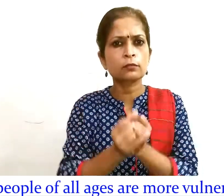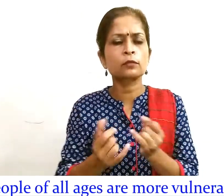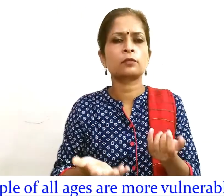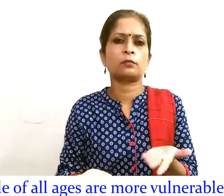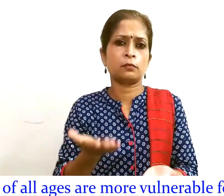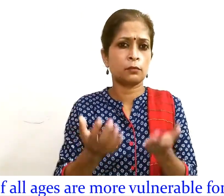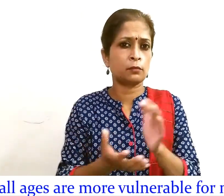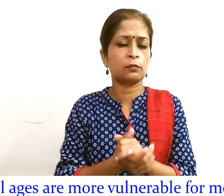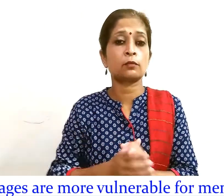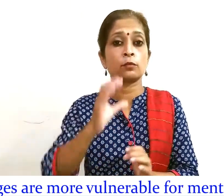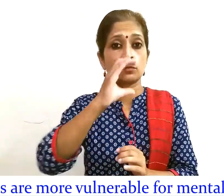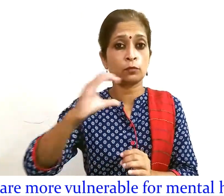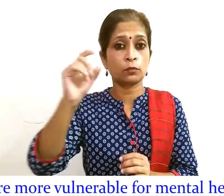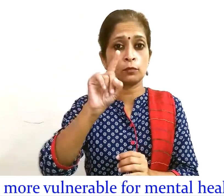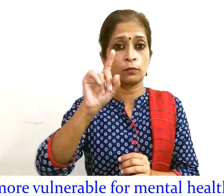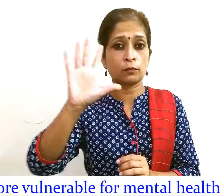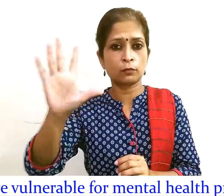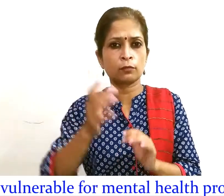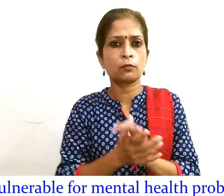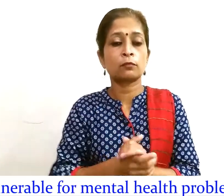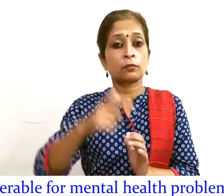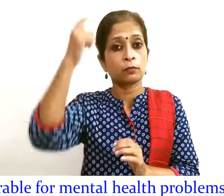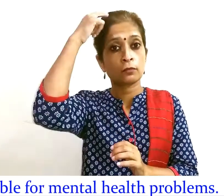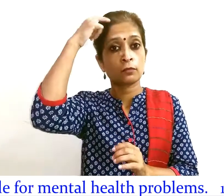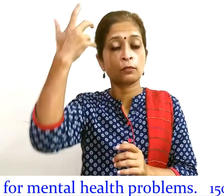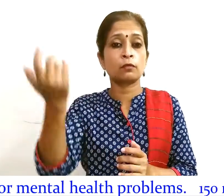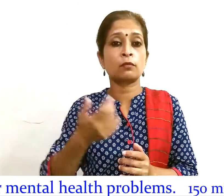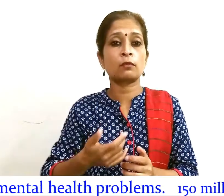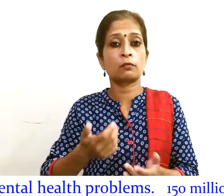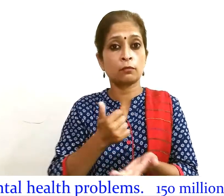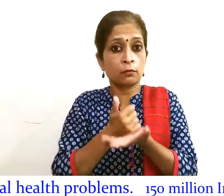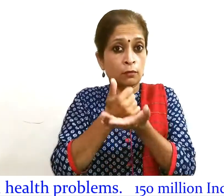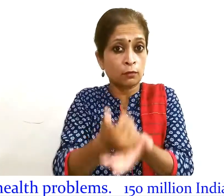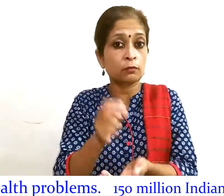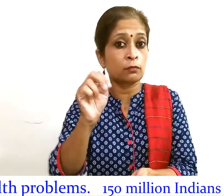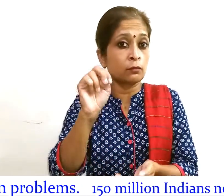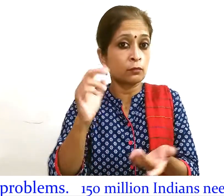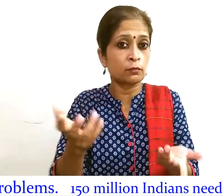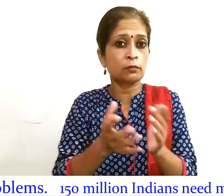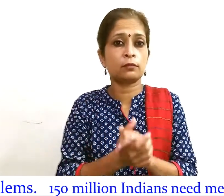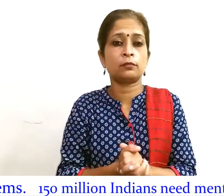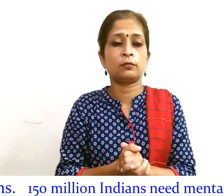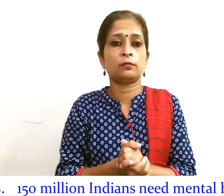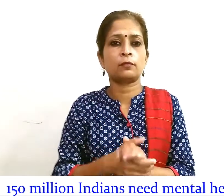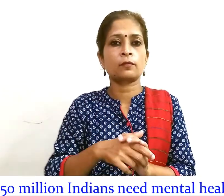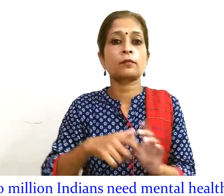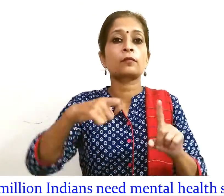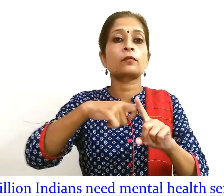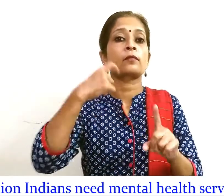में लगभग 15 करोड जनसंख्या को मानसिक स्वास्थे सेवाओं की आवशक्ता है। किरण